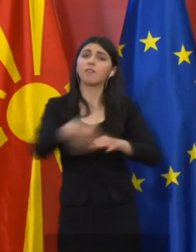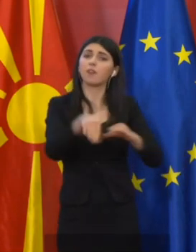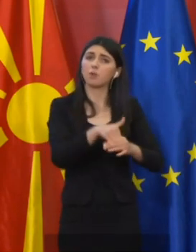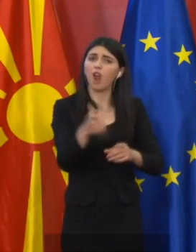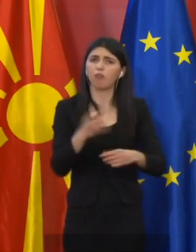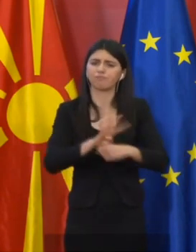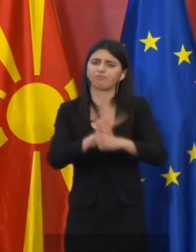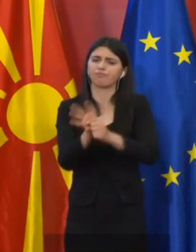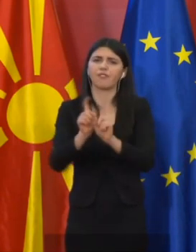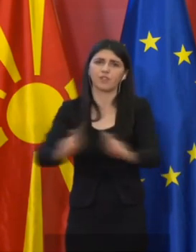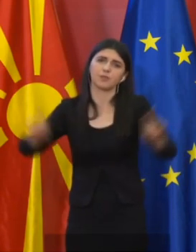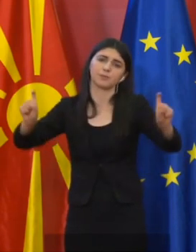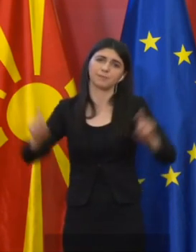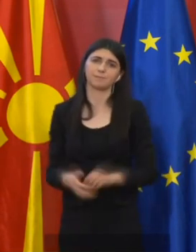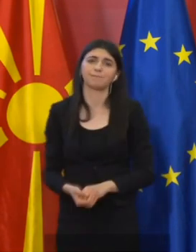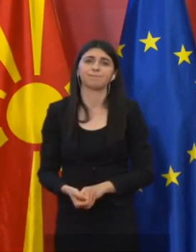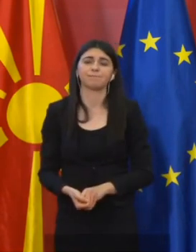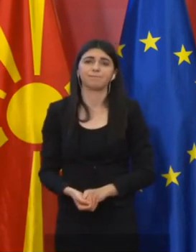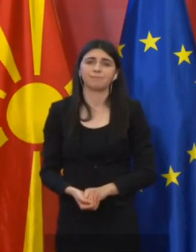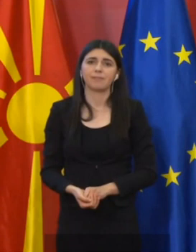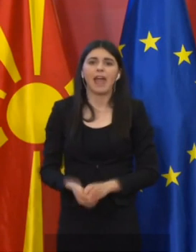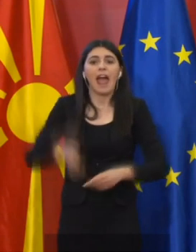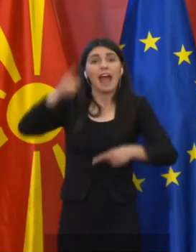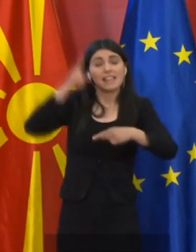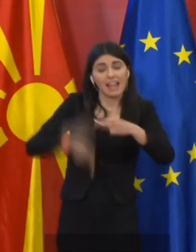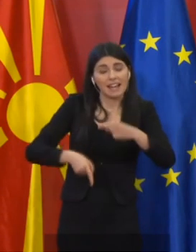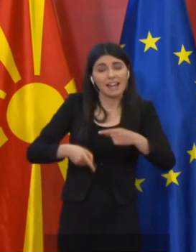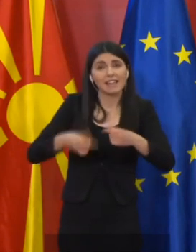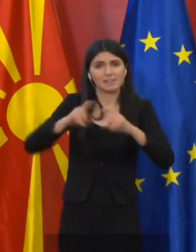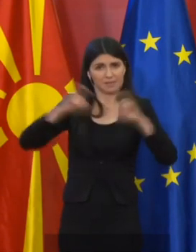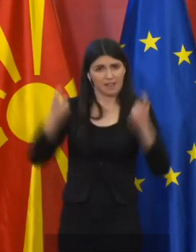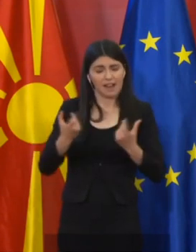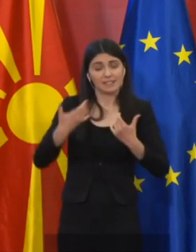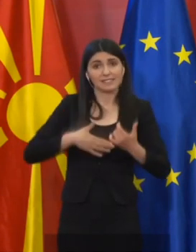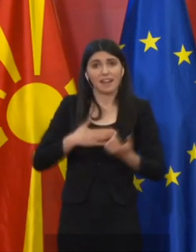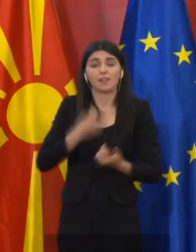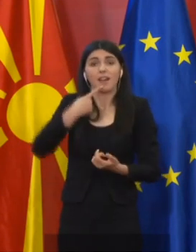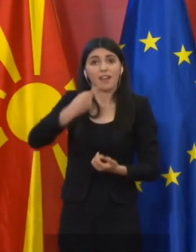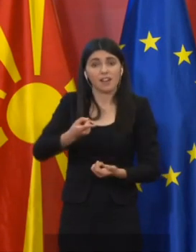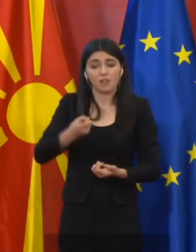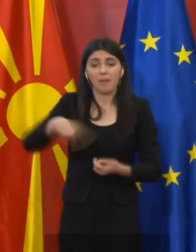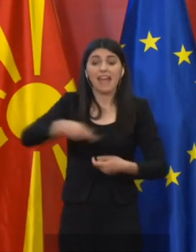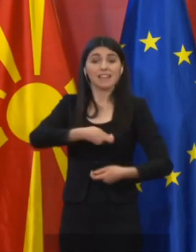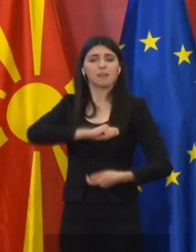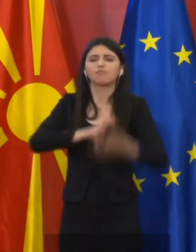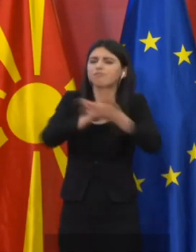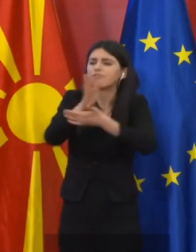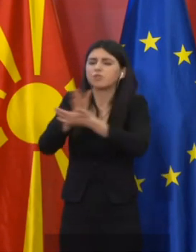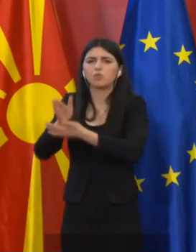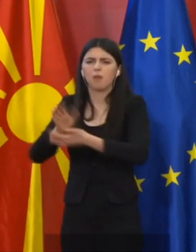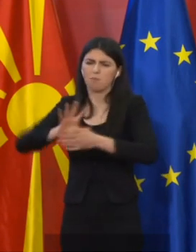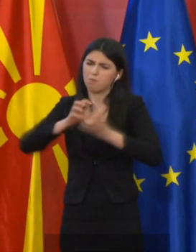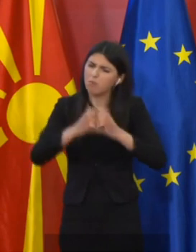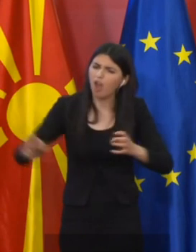од коронавирусот. За крај уште еднашка сакам да потенцирам дека инспекцијските служби проложуваат со